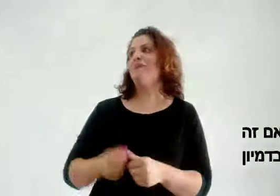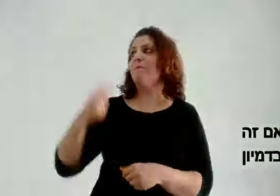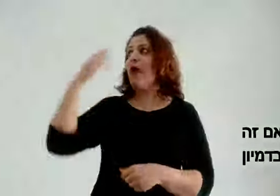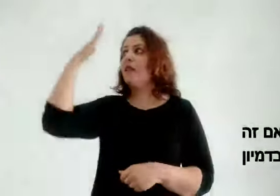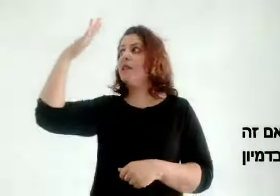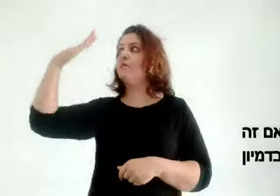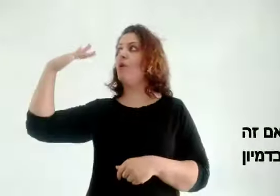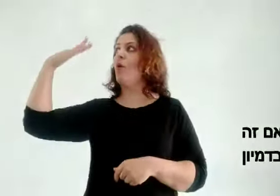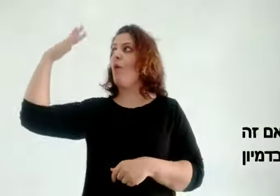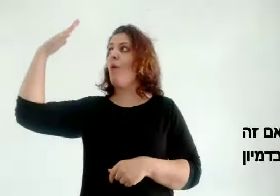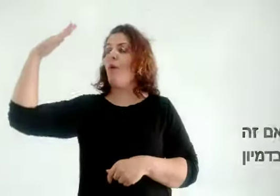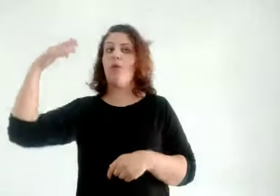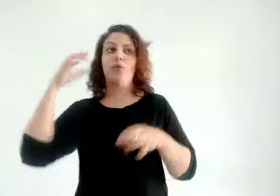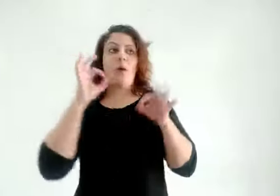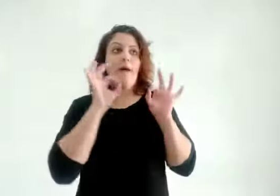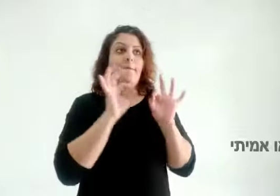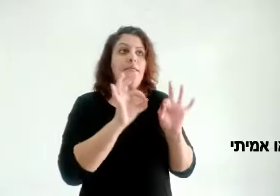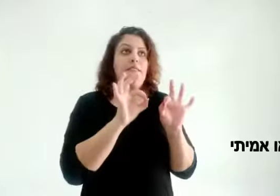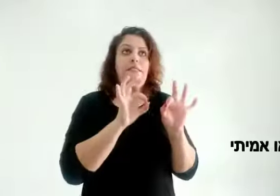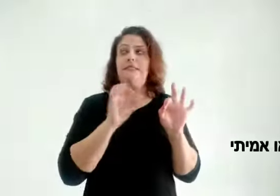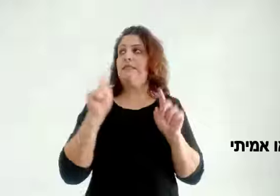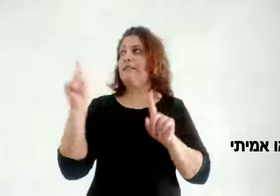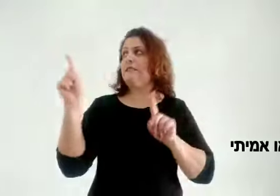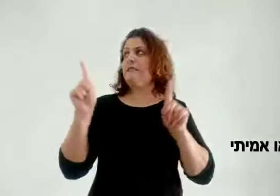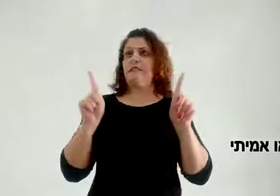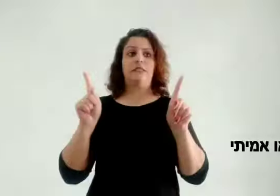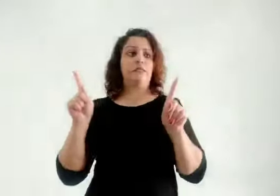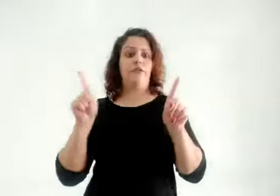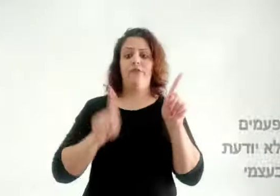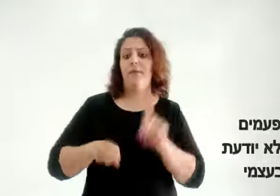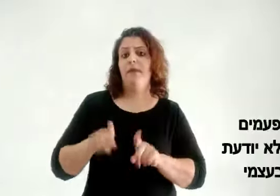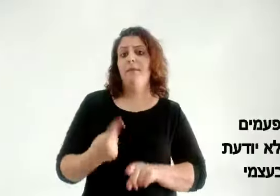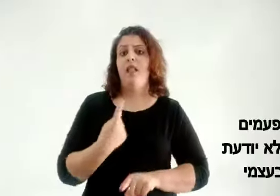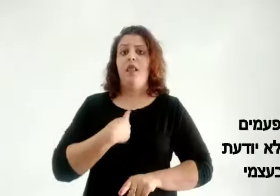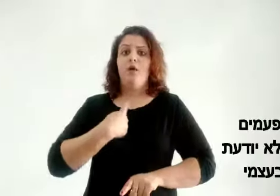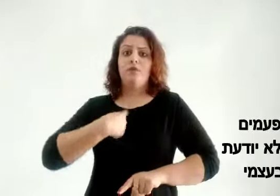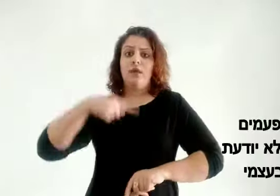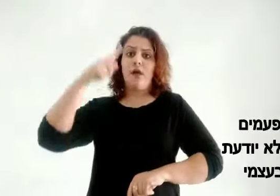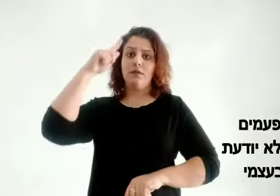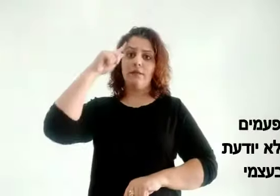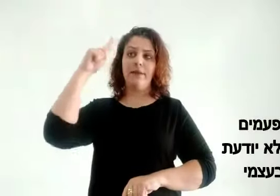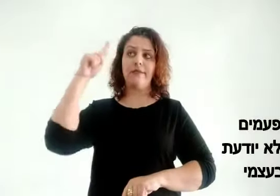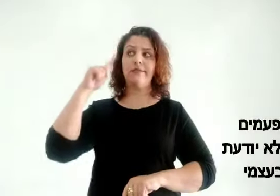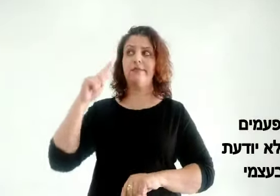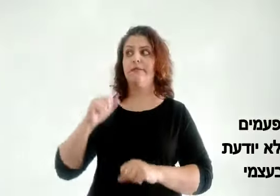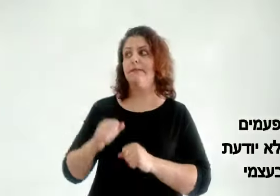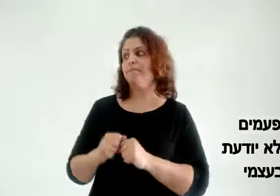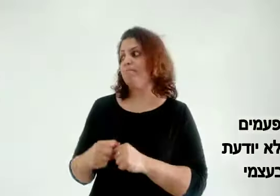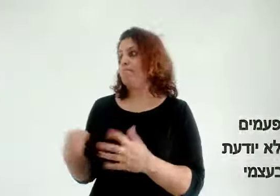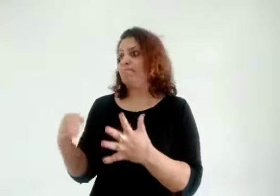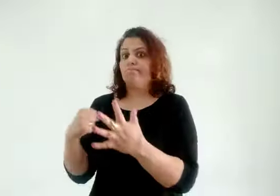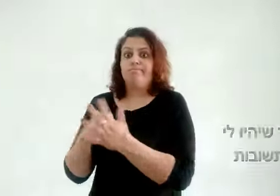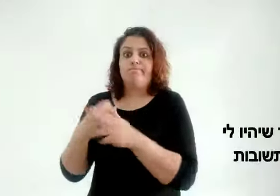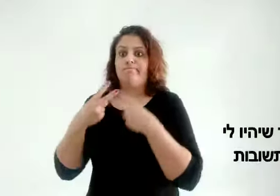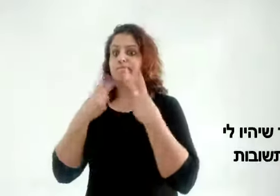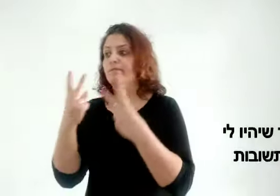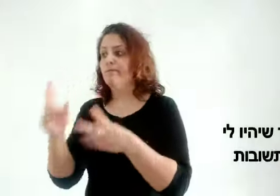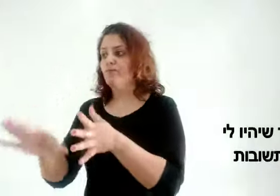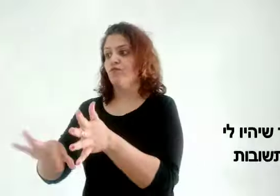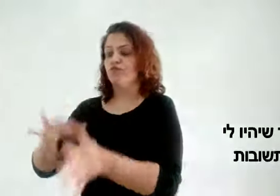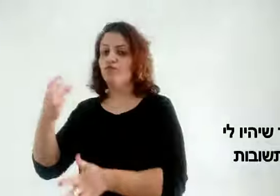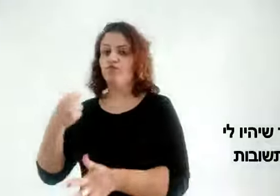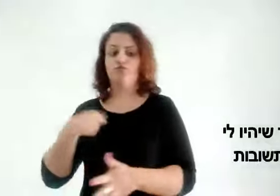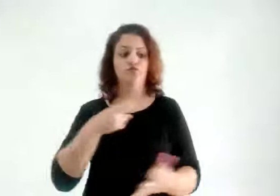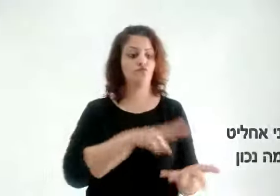אם זה בדמיון או אמיתי לפעמים אני לא יודעת בעצמי עד